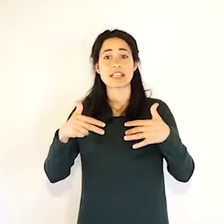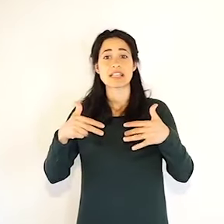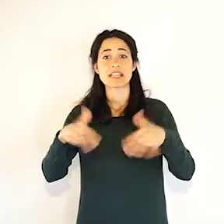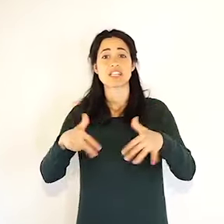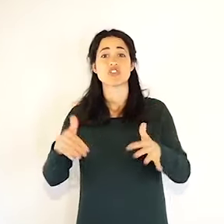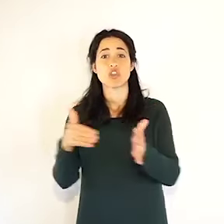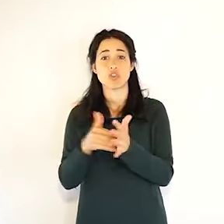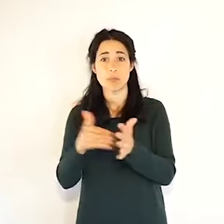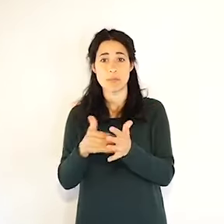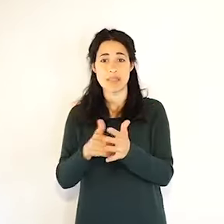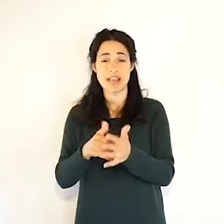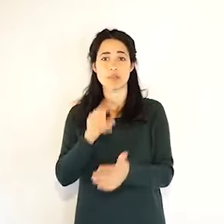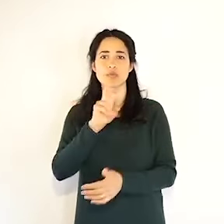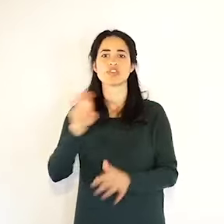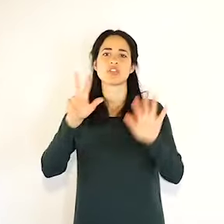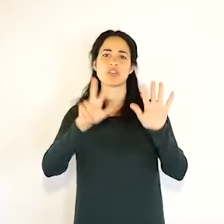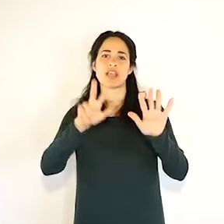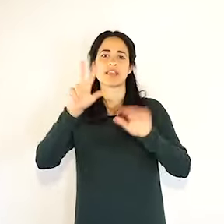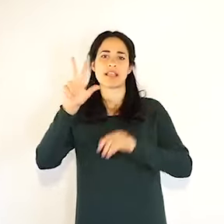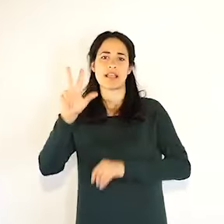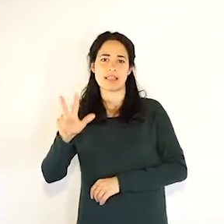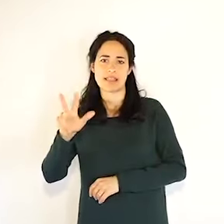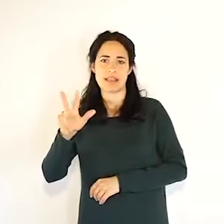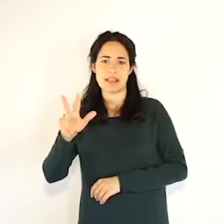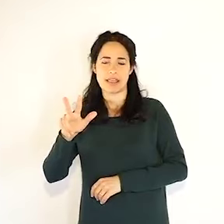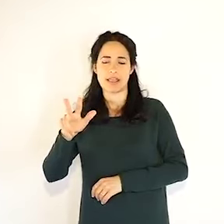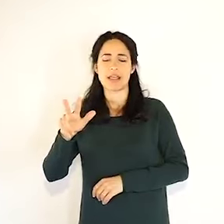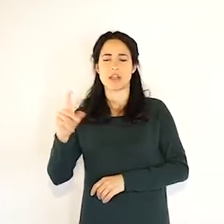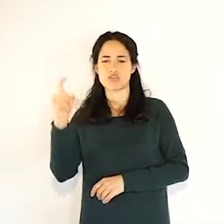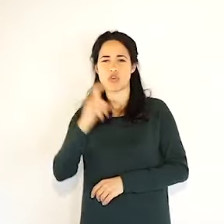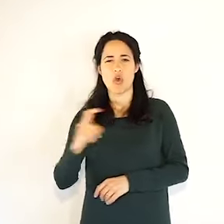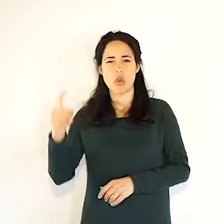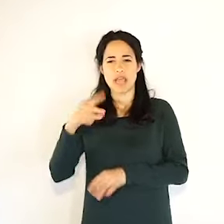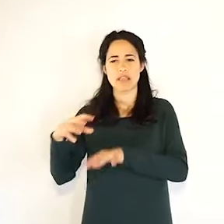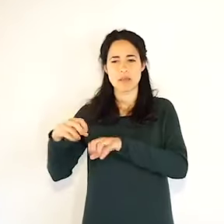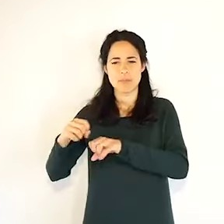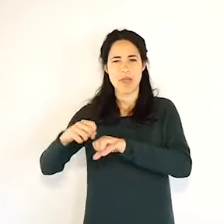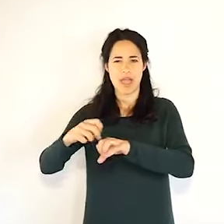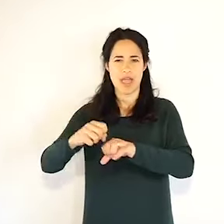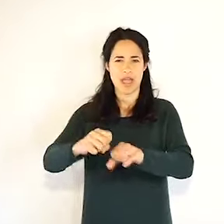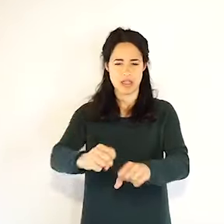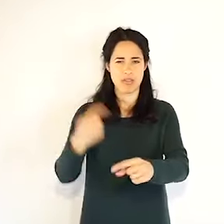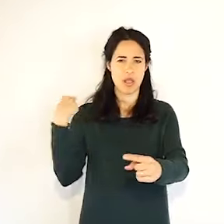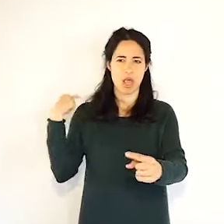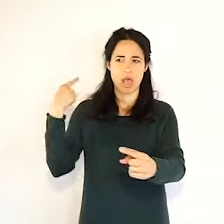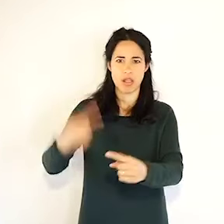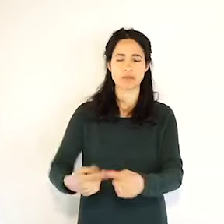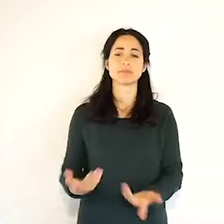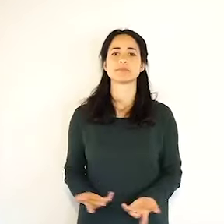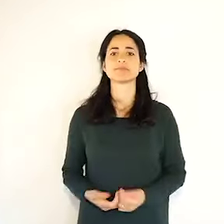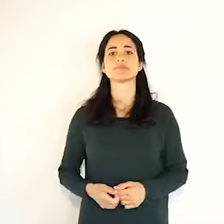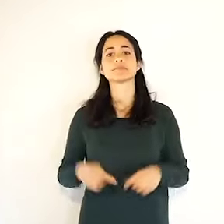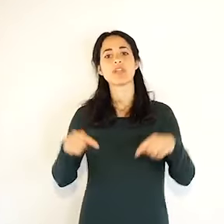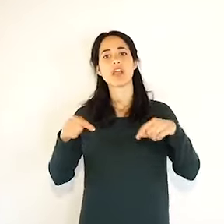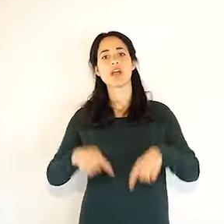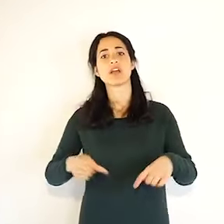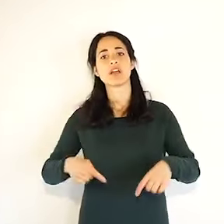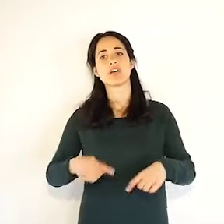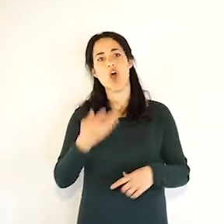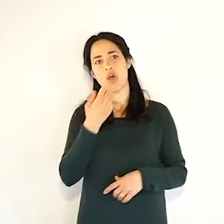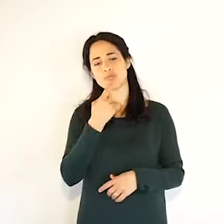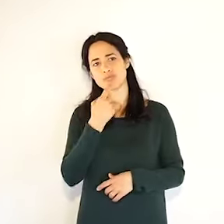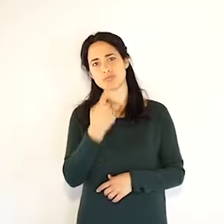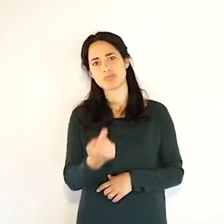ecologiche ambientali che hanno trasportato e montato a Bologna due container presso la sede del